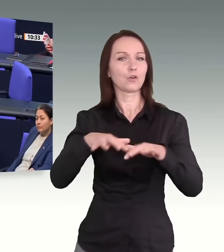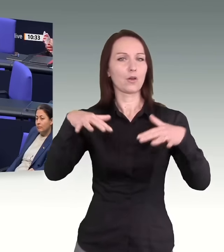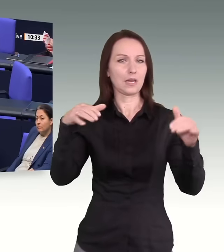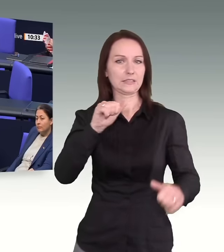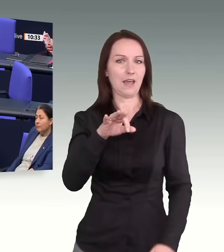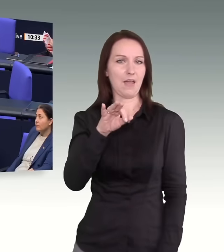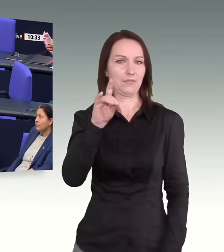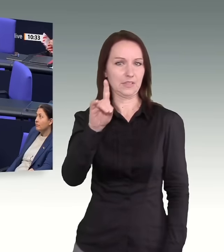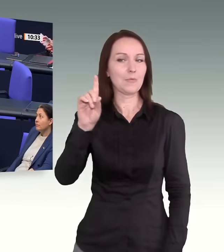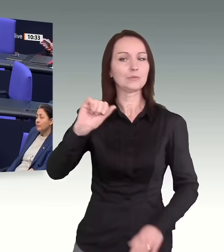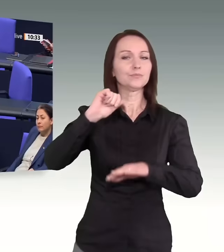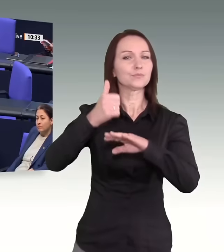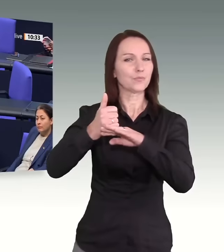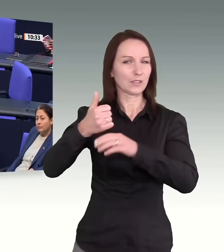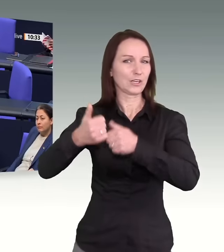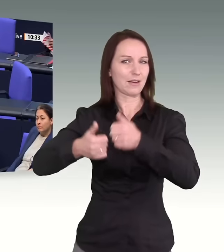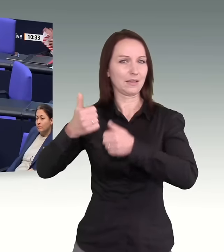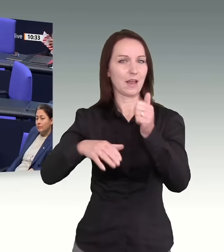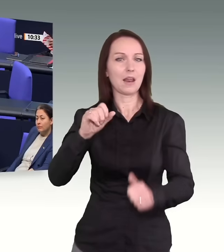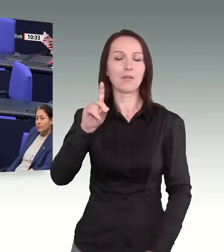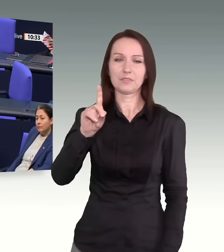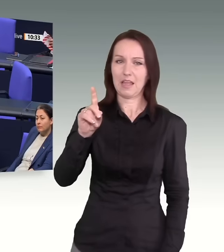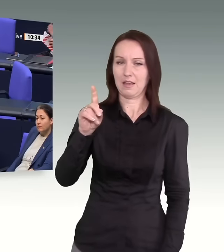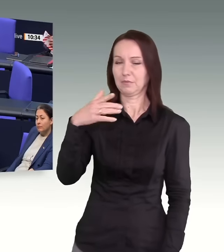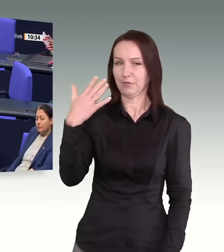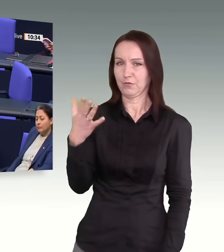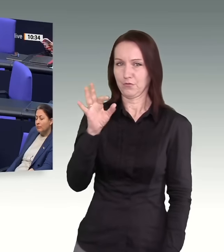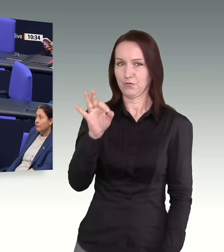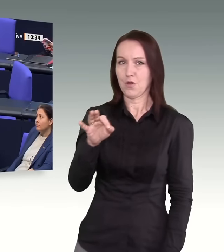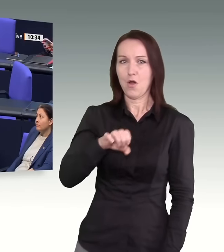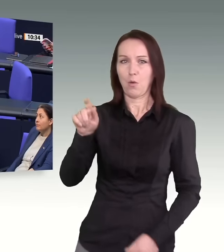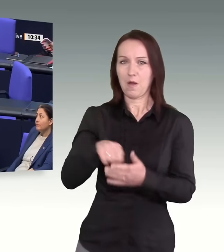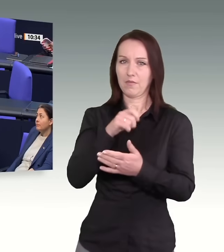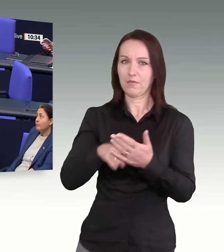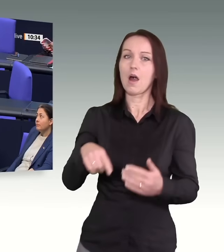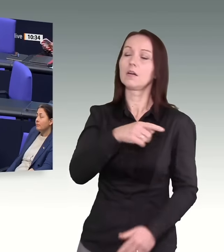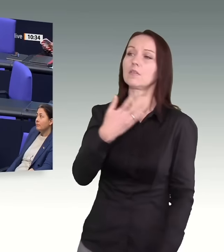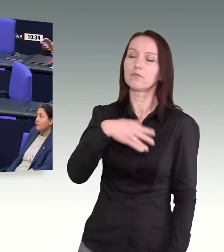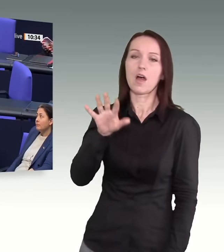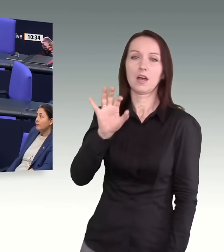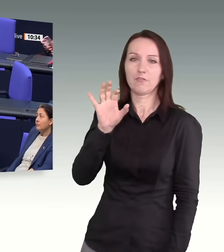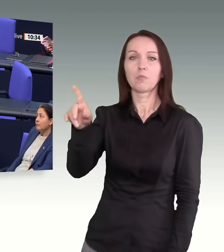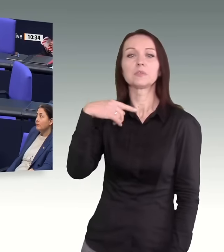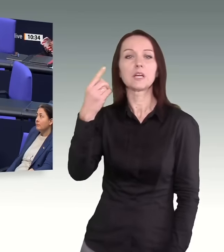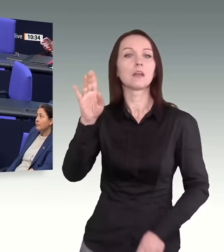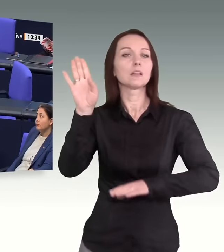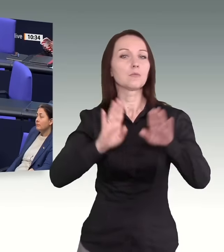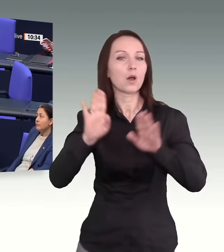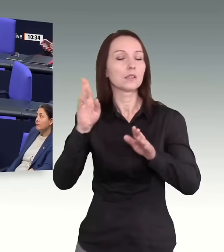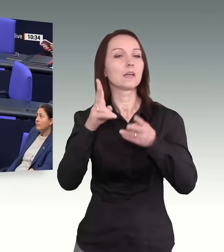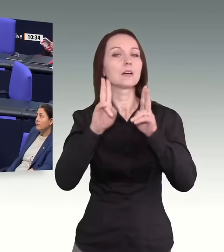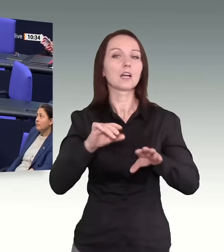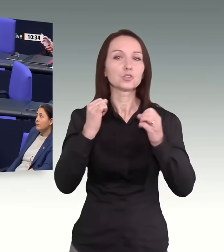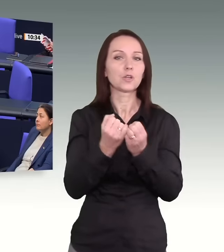Rechtsstaatlichkeit und die Menschenrechte abschaffen. Meine erste Frage ist, wie kommen Sie dazu? Meine zweite Frage ist, wie bewerten Sie die